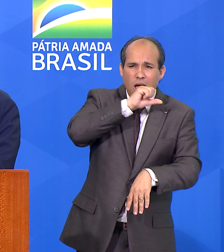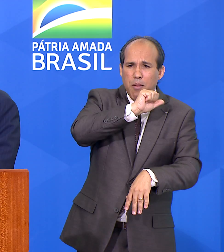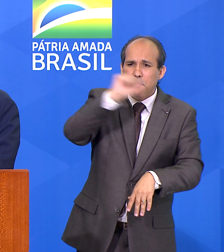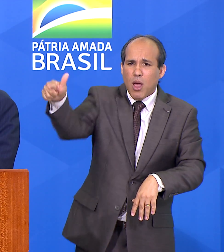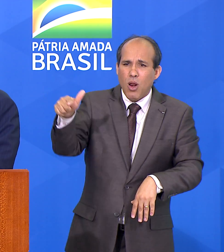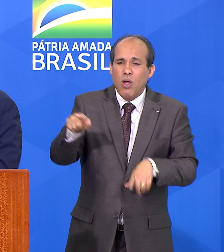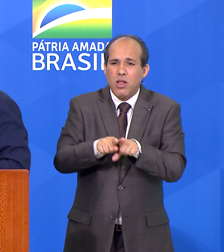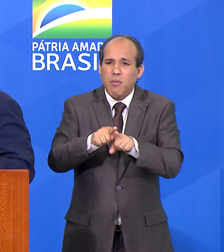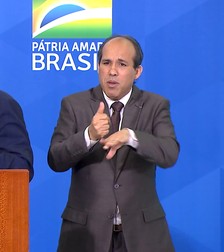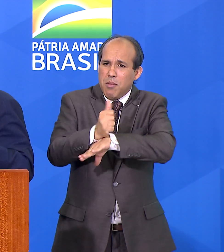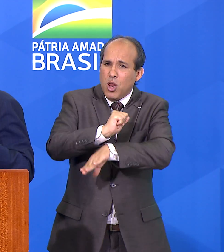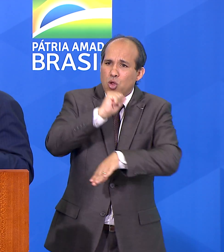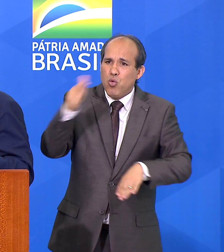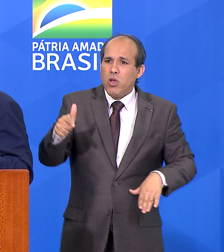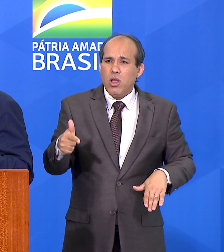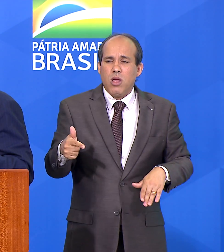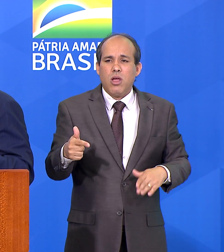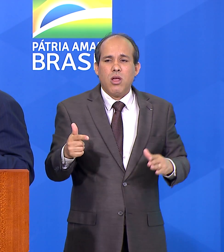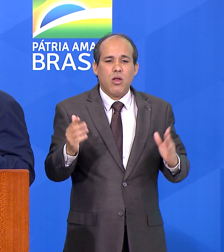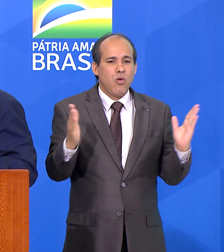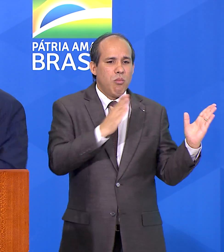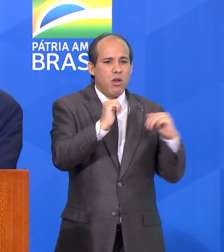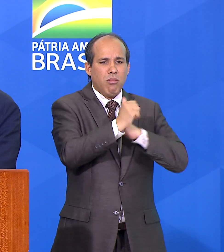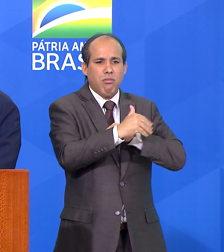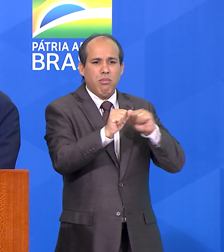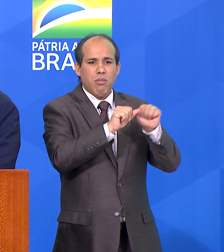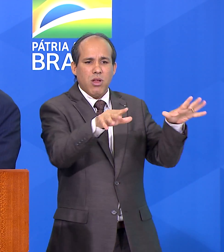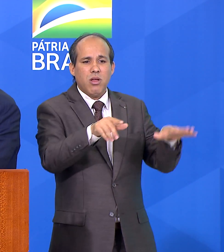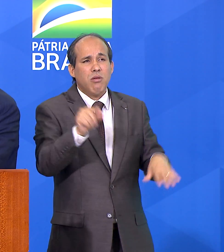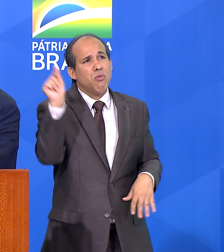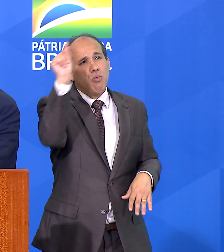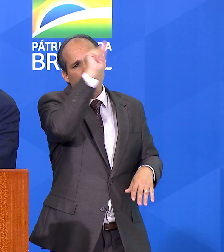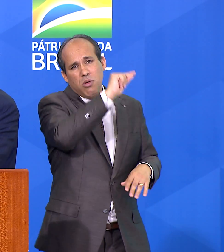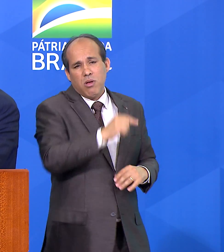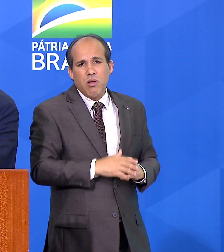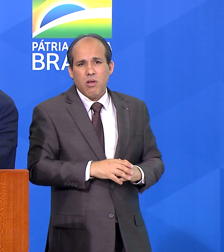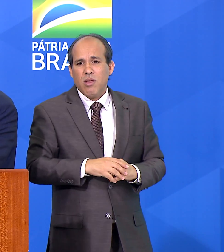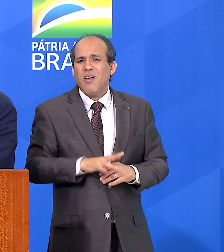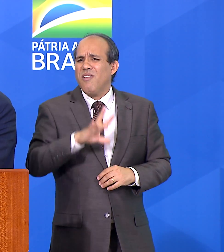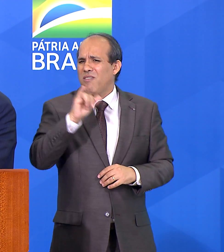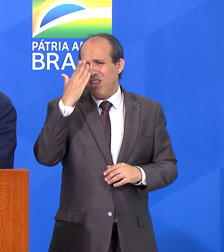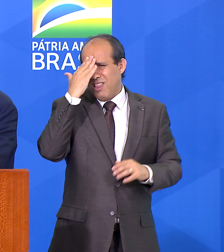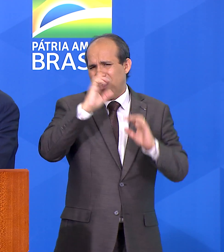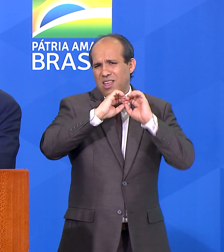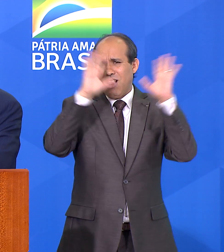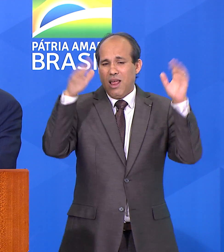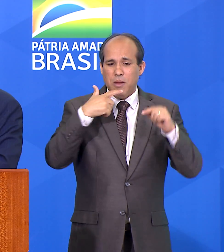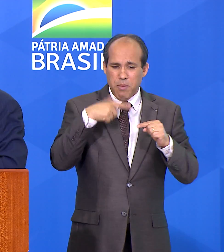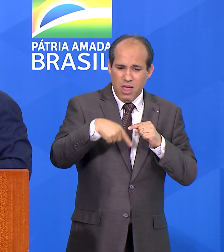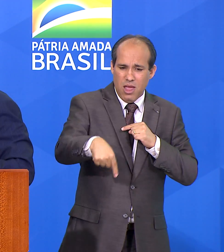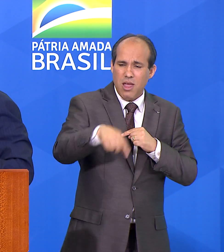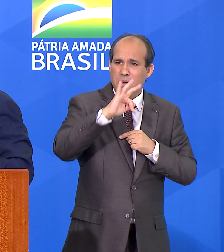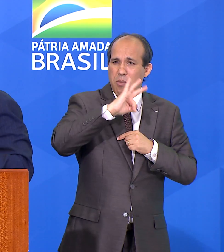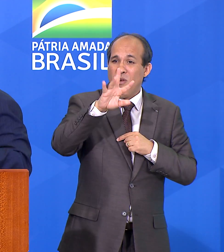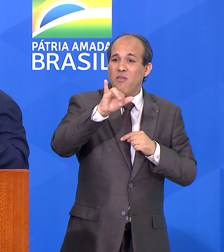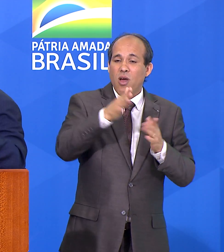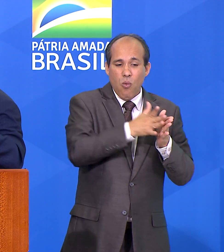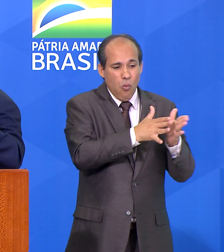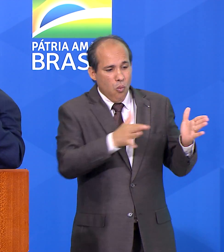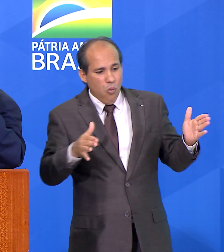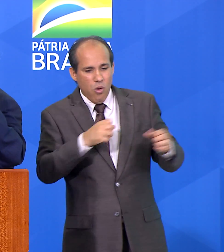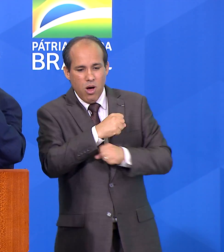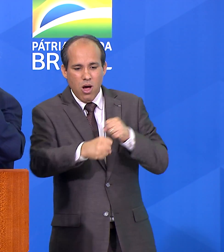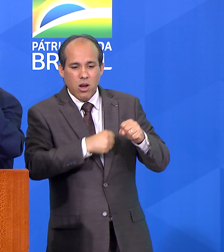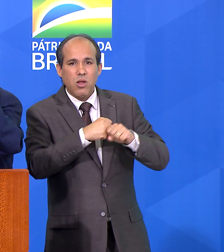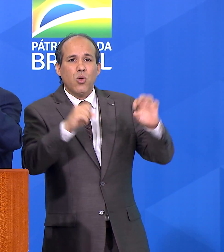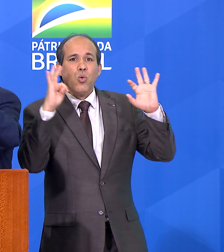durante a pandemia do que eles. Isso vai ficar claro brevemente. Os senhores vão ver o ano inteiro, todas